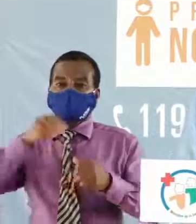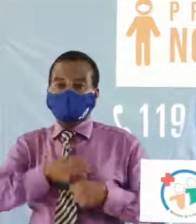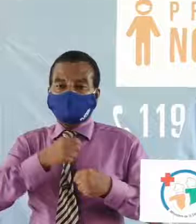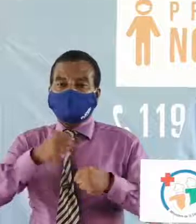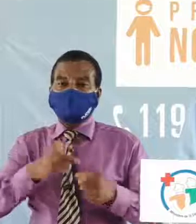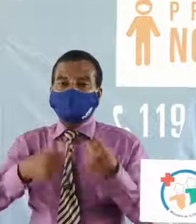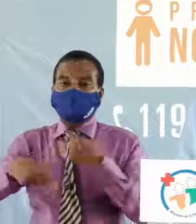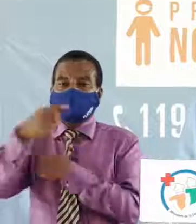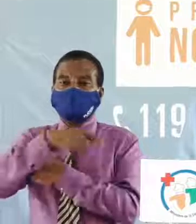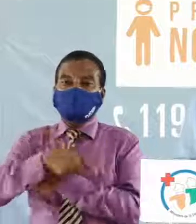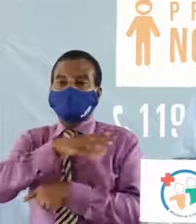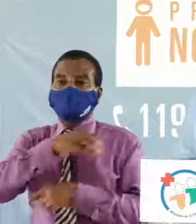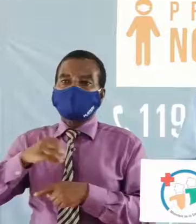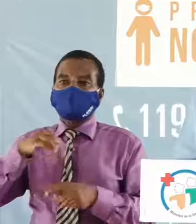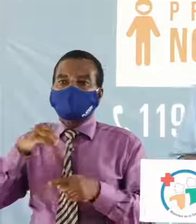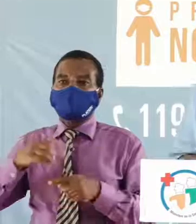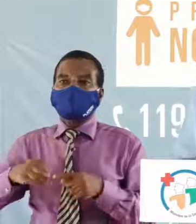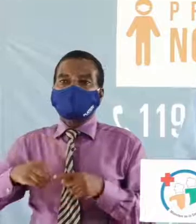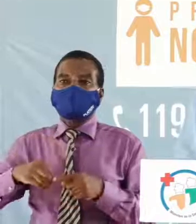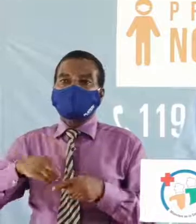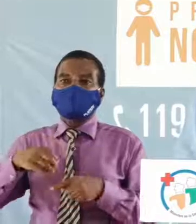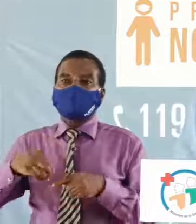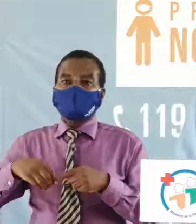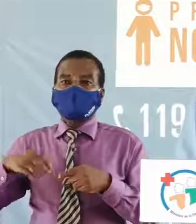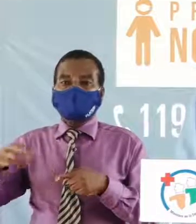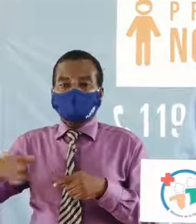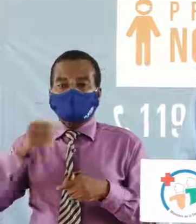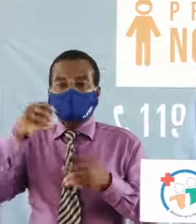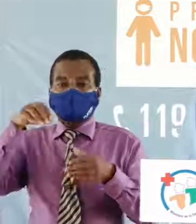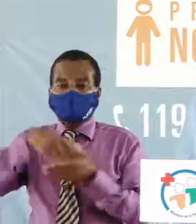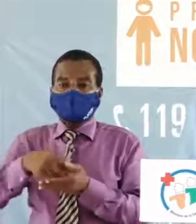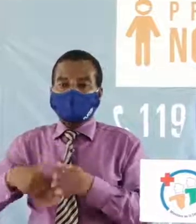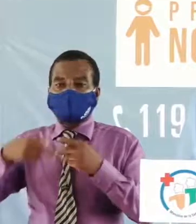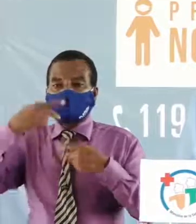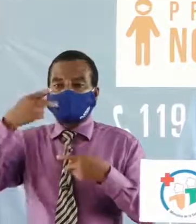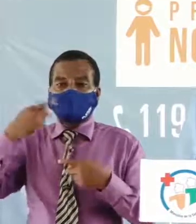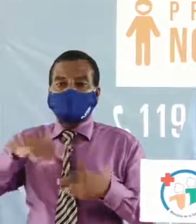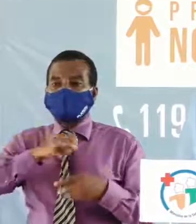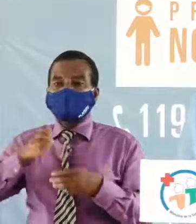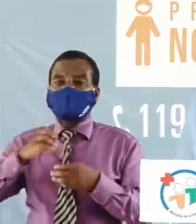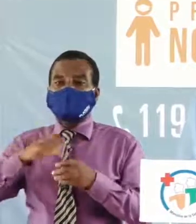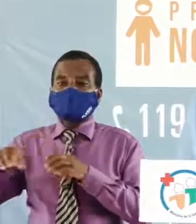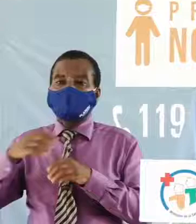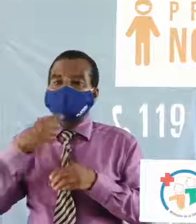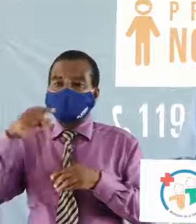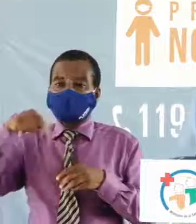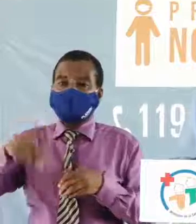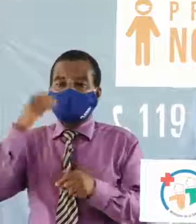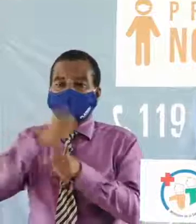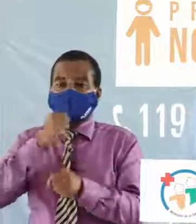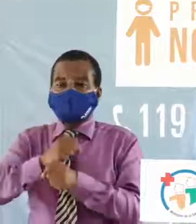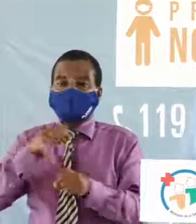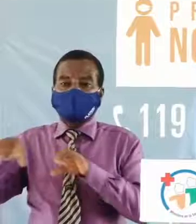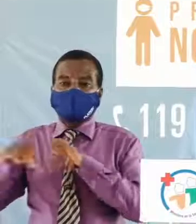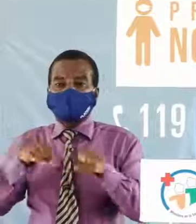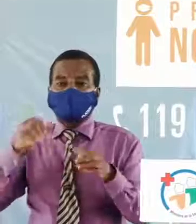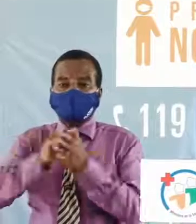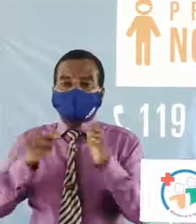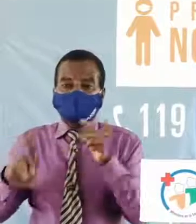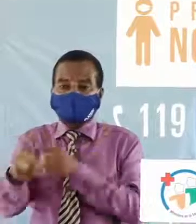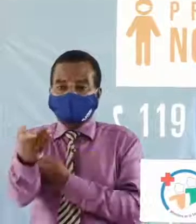et en rebondissant là dessus je voudrais vous rassurer que le travail se fait d'ailleurs ce matin même